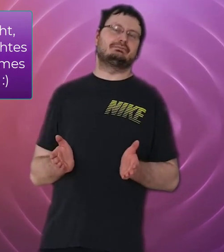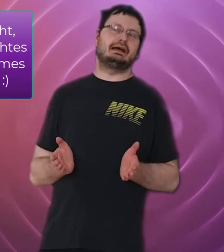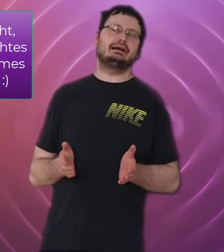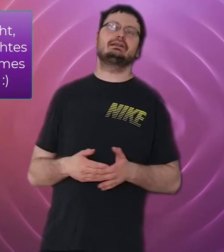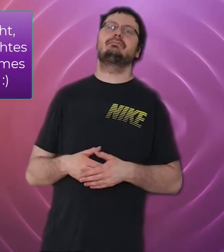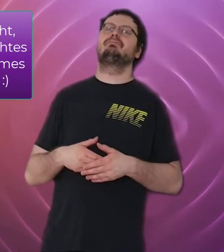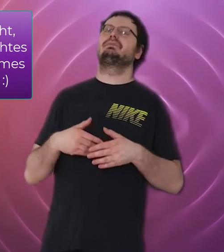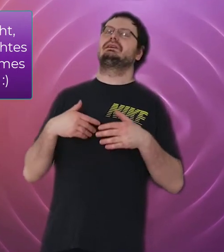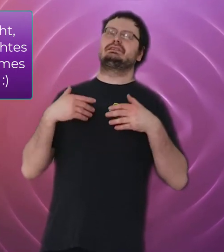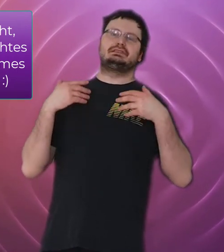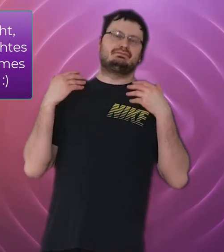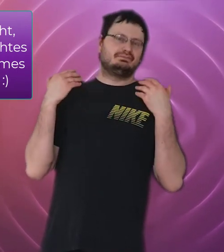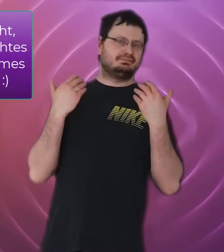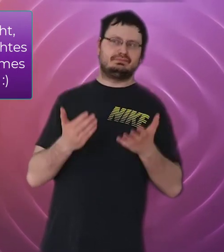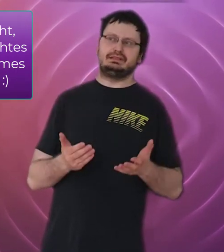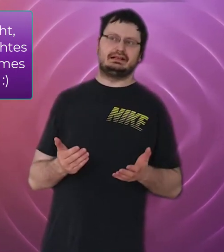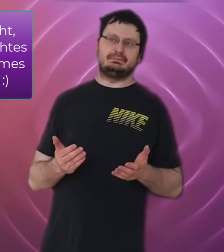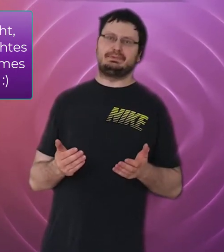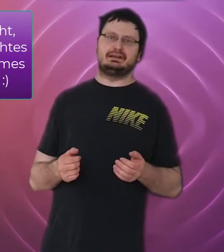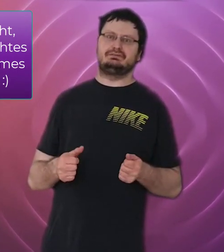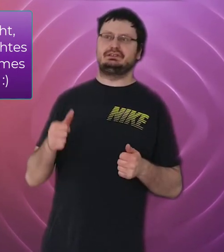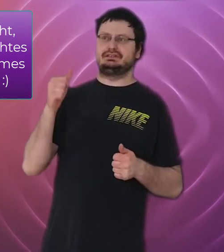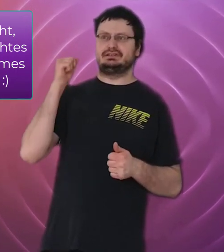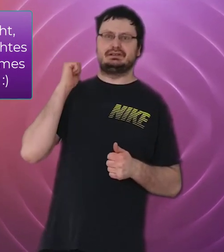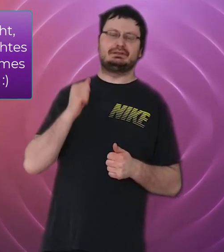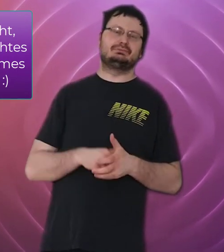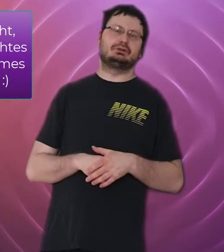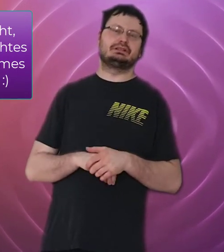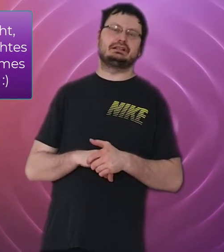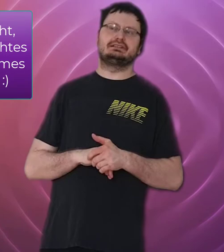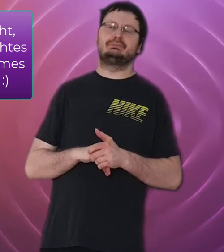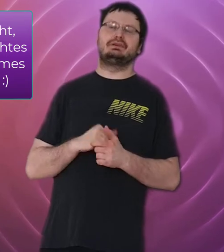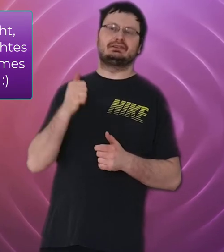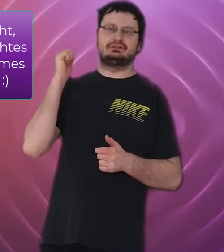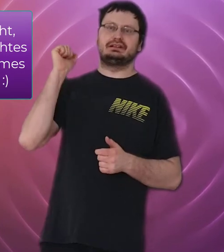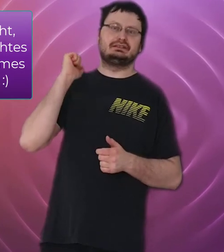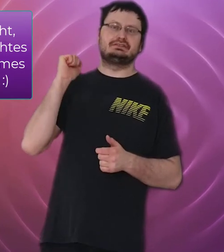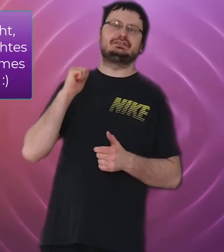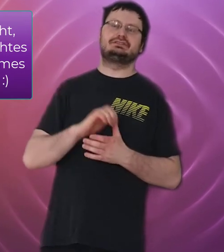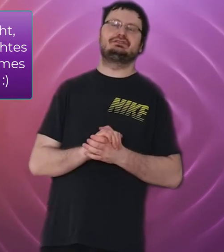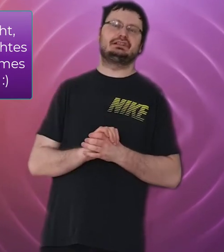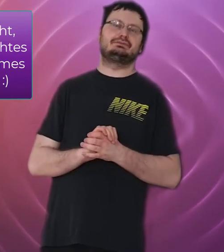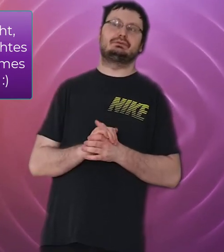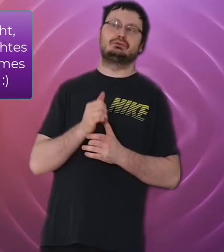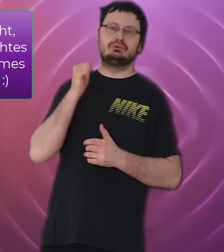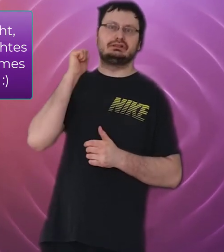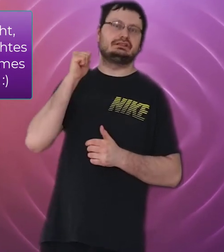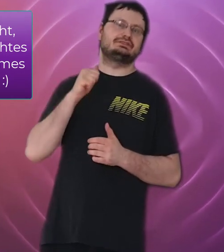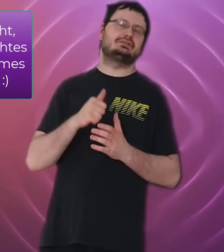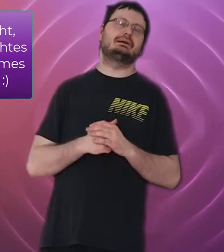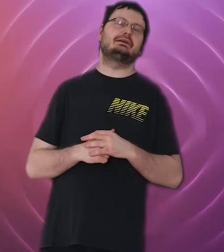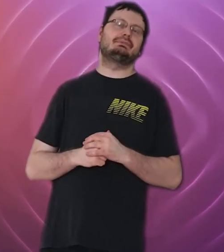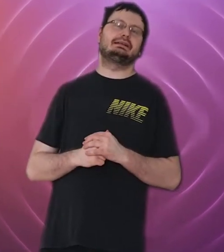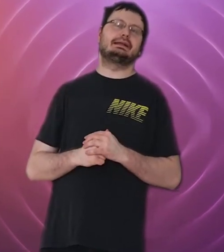gemerkt, ihr habt ja hier mal die Möglichkeit, die Bewertungen jetzt hier zu sehen, von Google, ich jetzt nochmal einblende